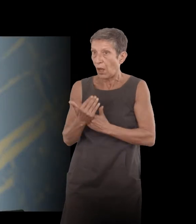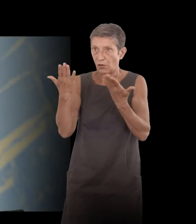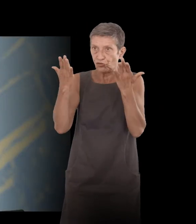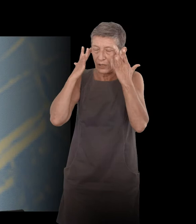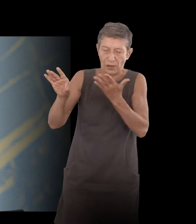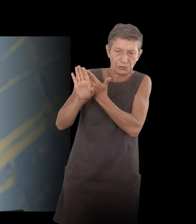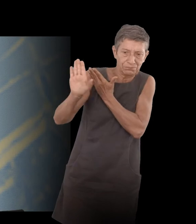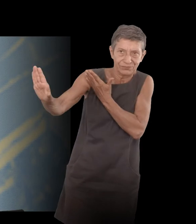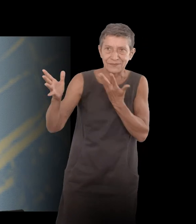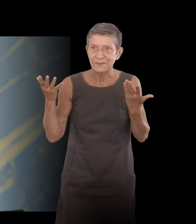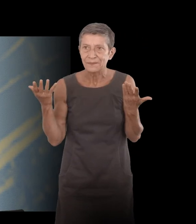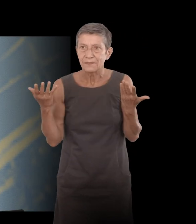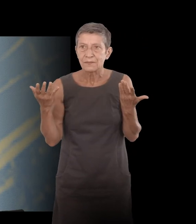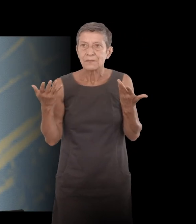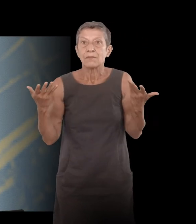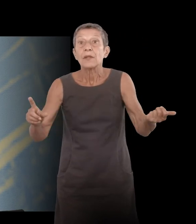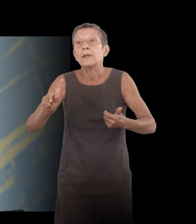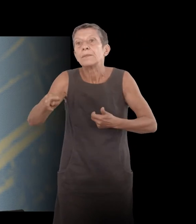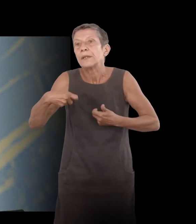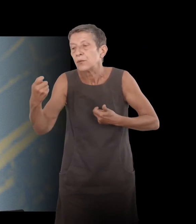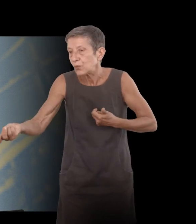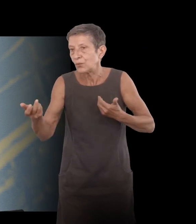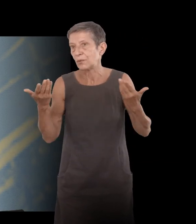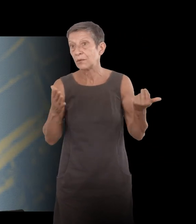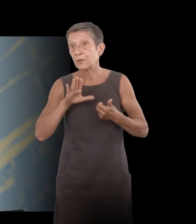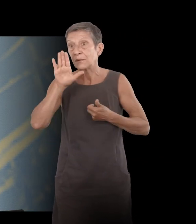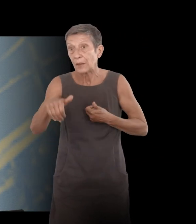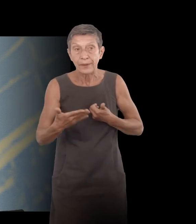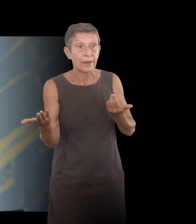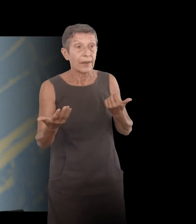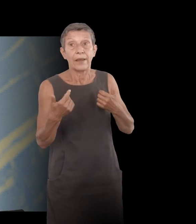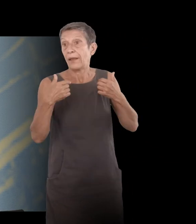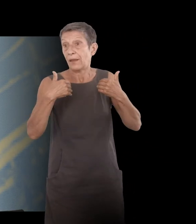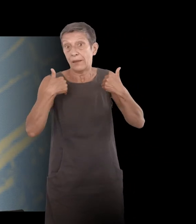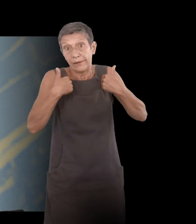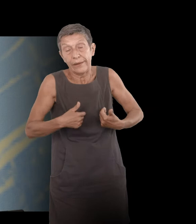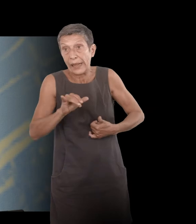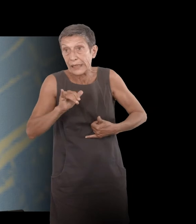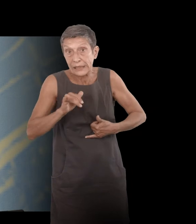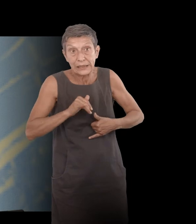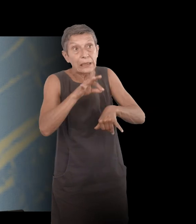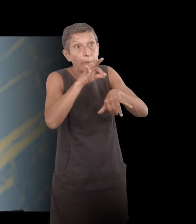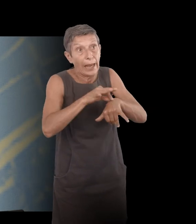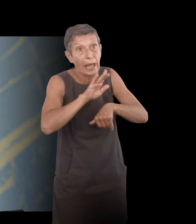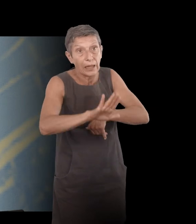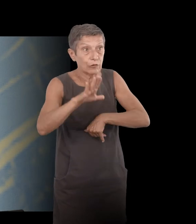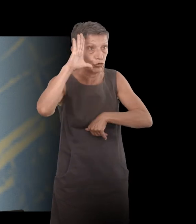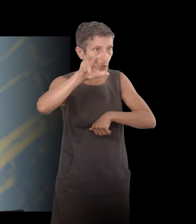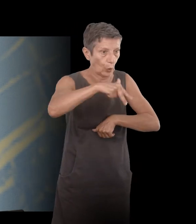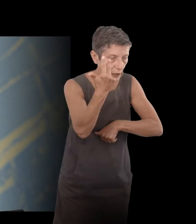effectivement, on devient le patient de la chambre 13, on devient quelqu'un de différent dans